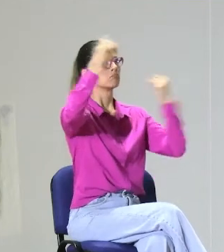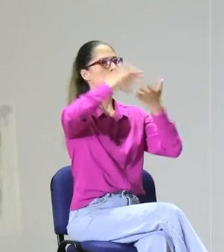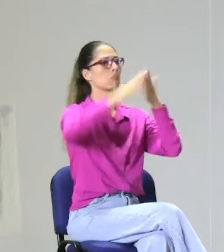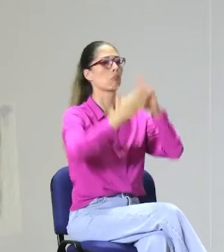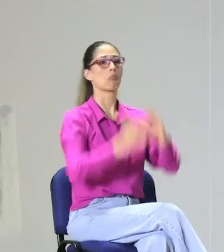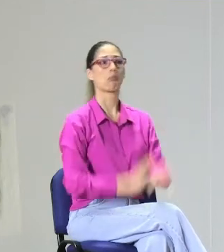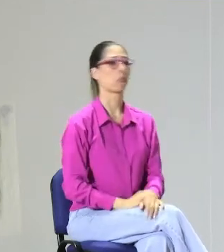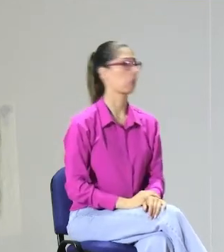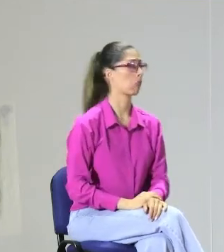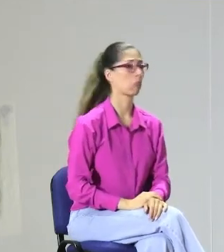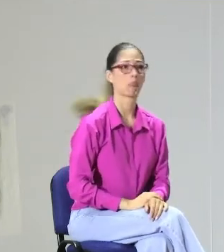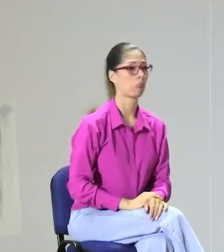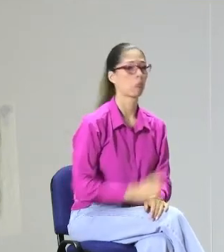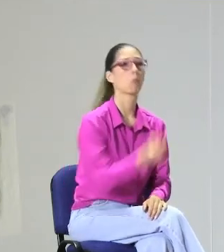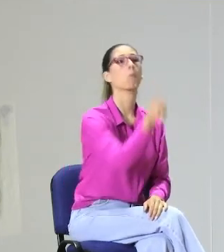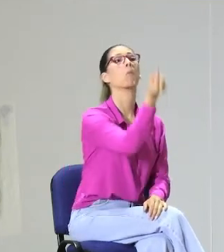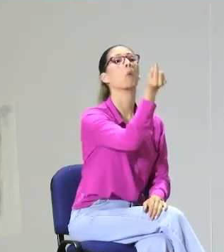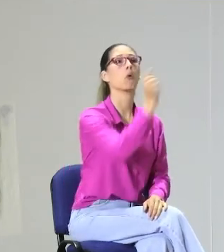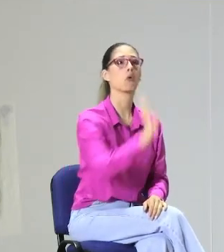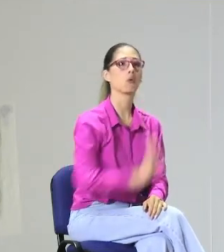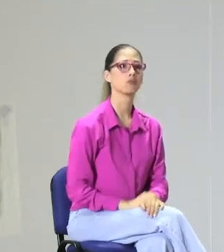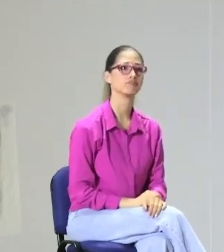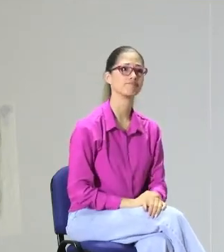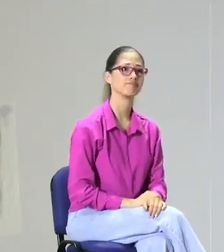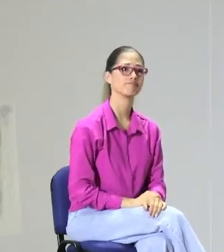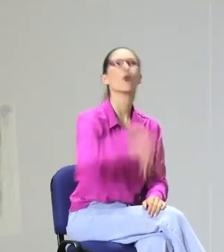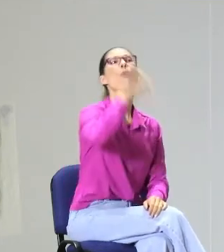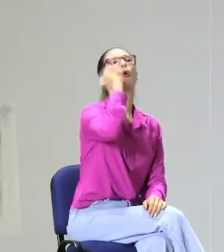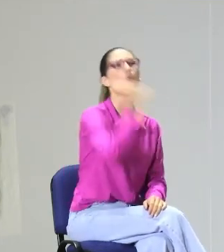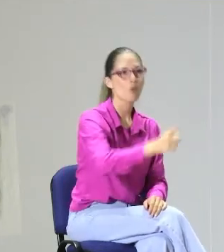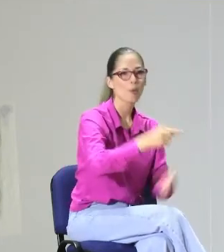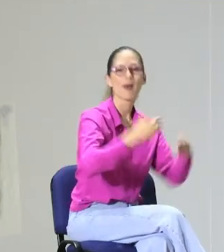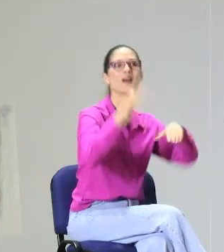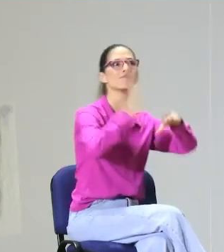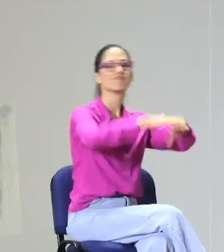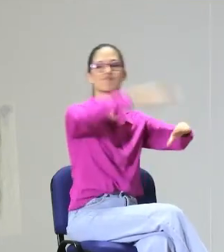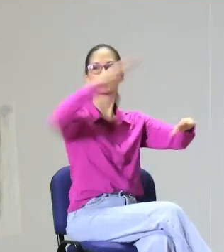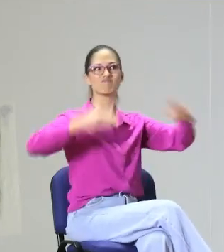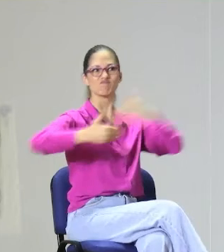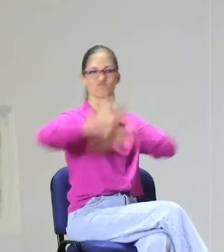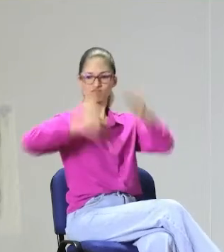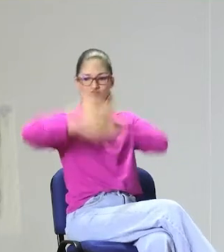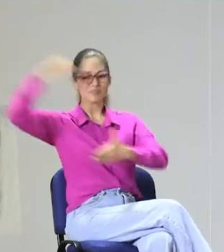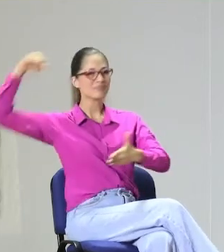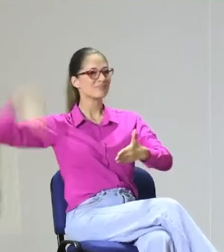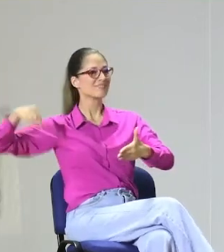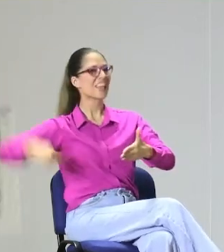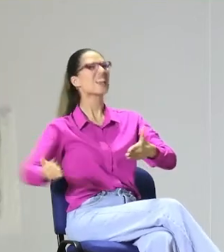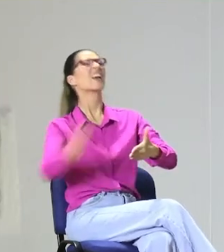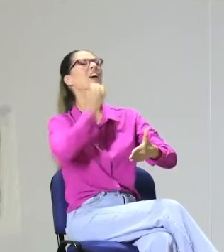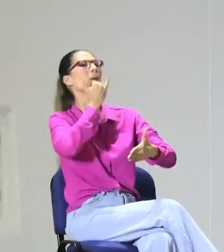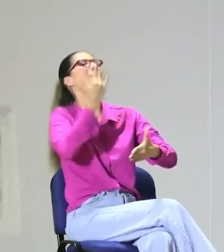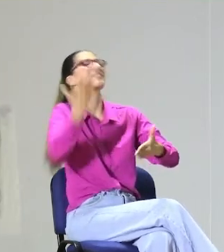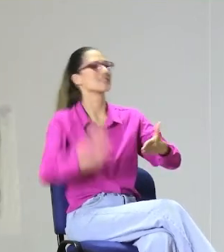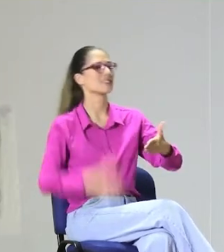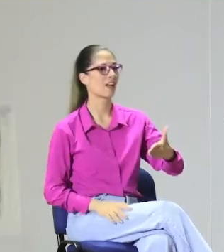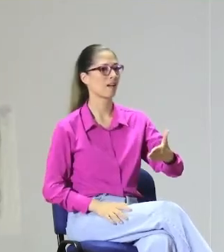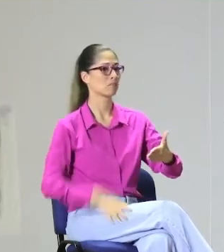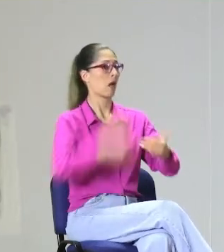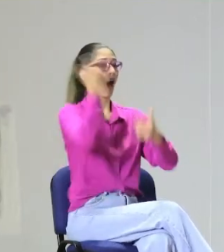inquietud por derechos, por ser activistas, y la verdad no veo ese input, ¿sí? Es importante